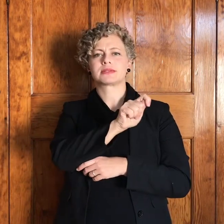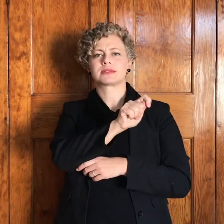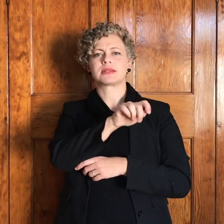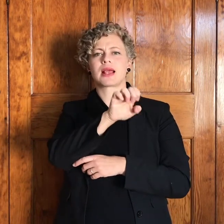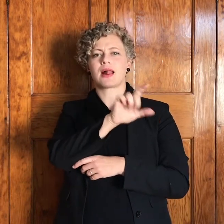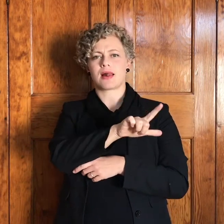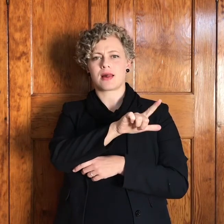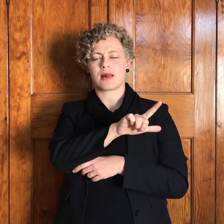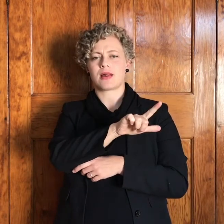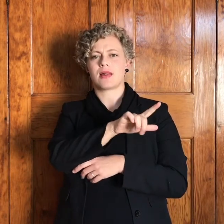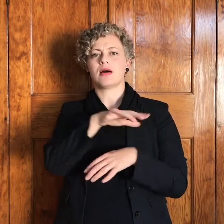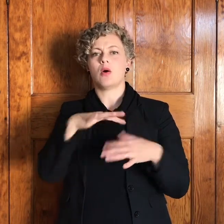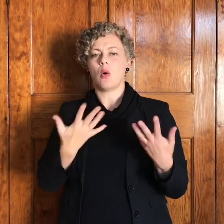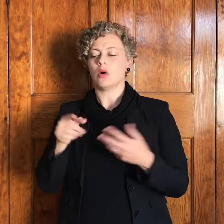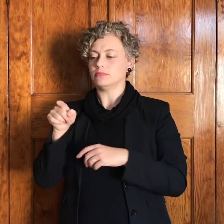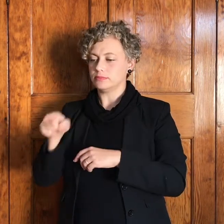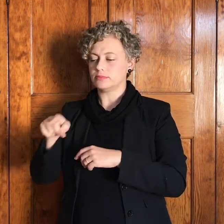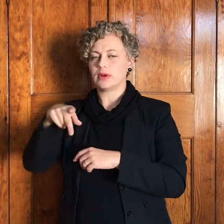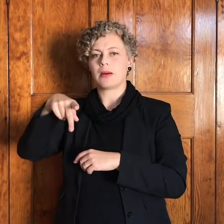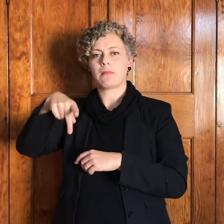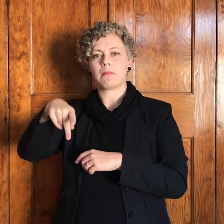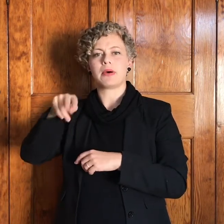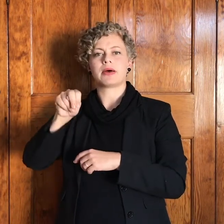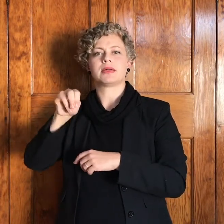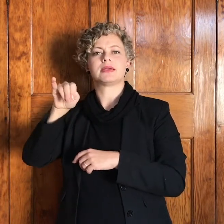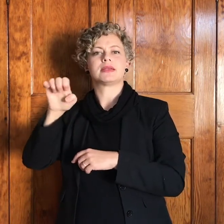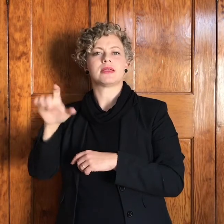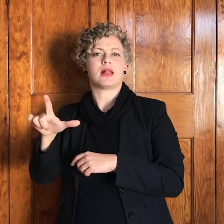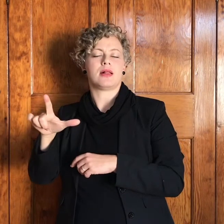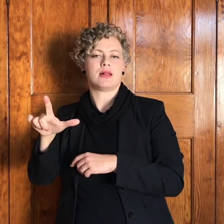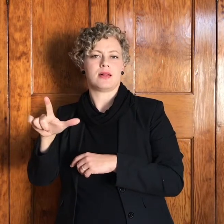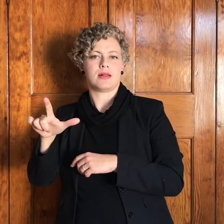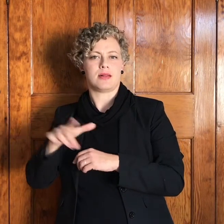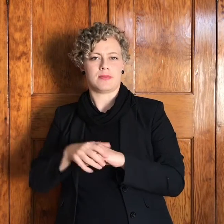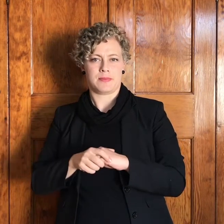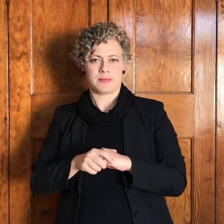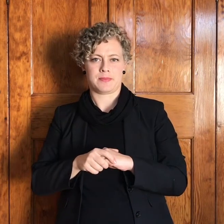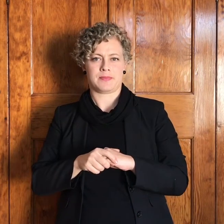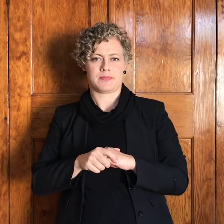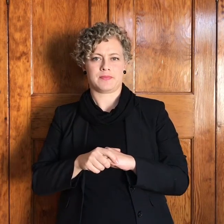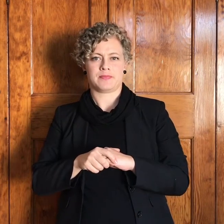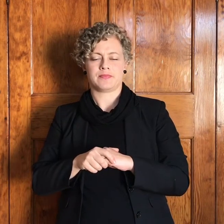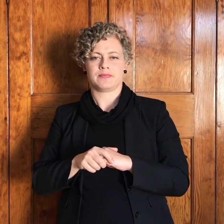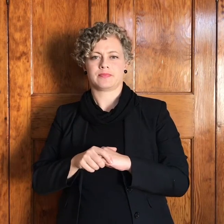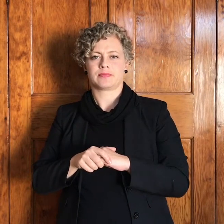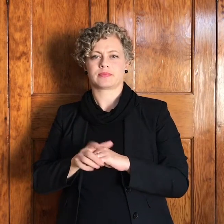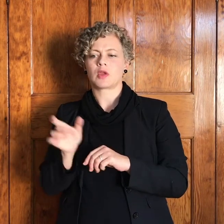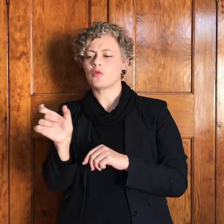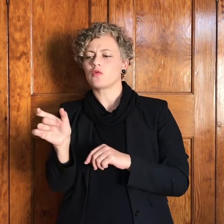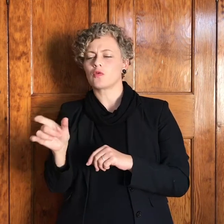pne jy sê het ook ons skryf pne want die woord eel het te doen met God